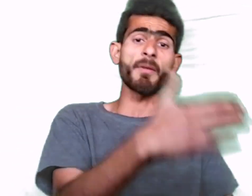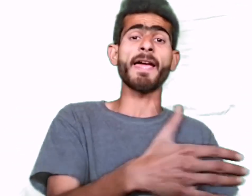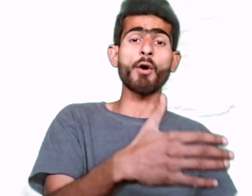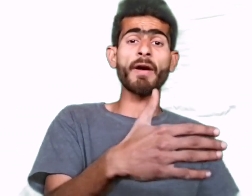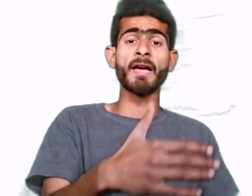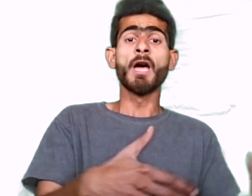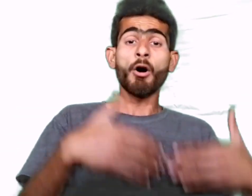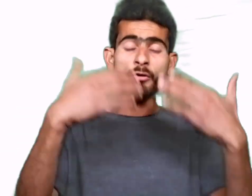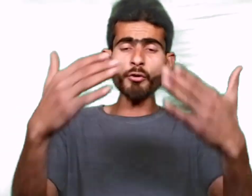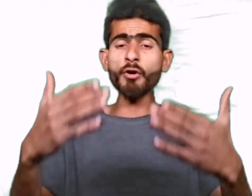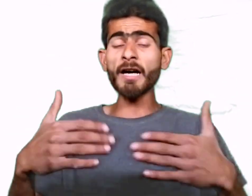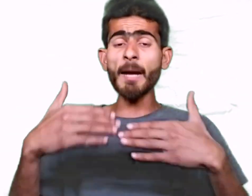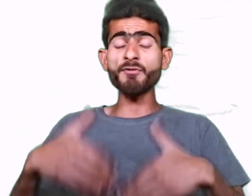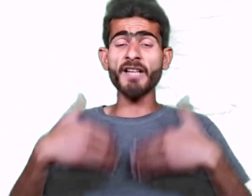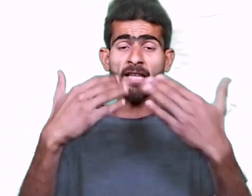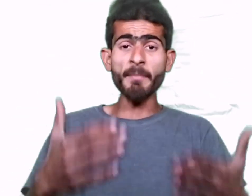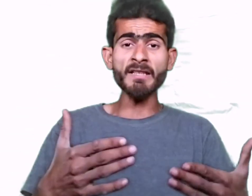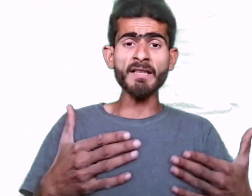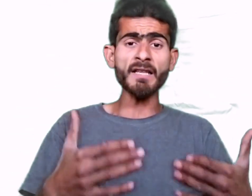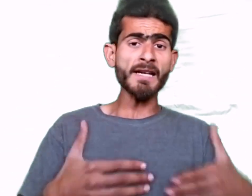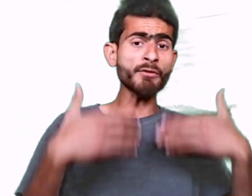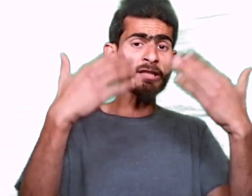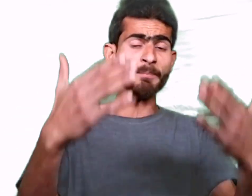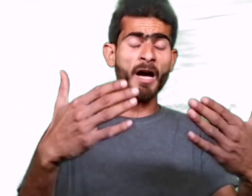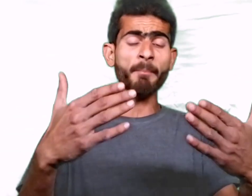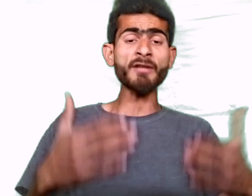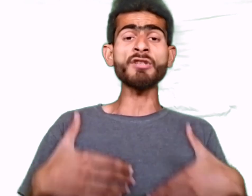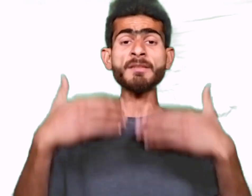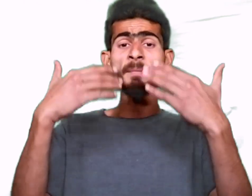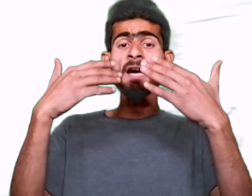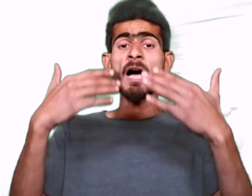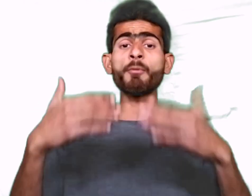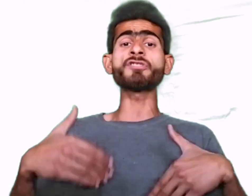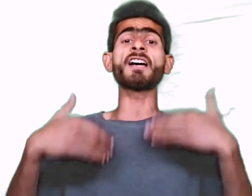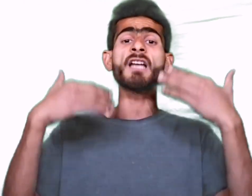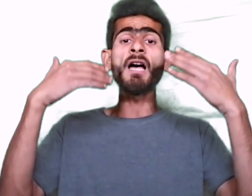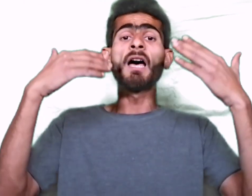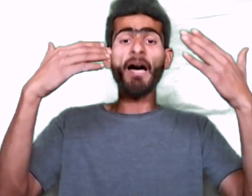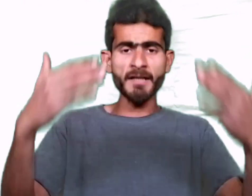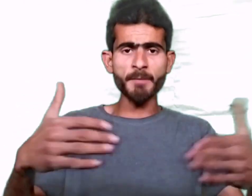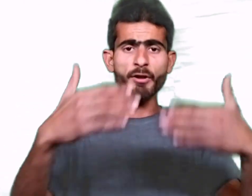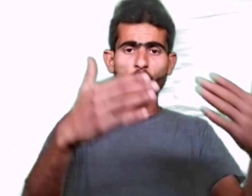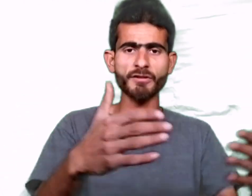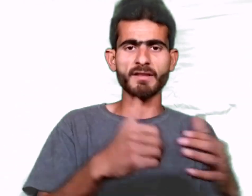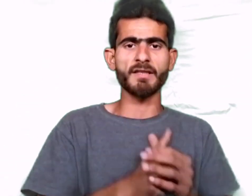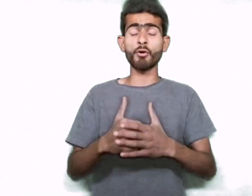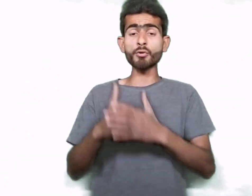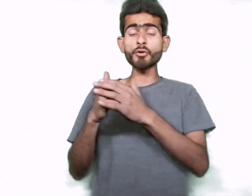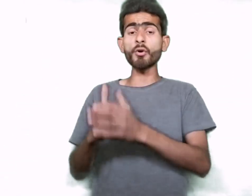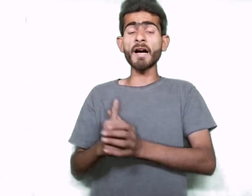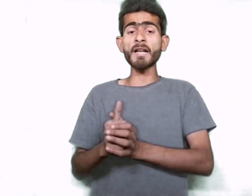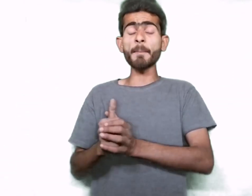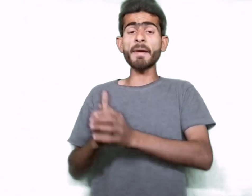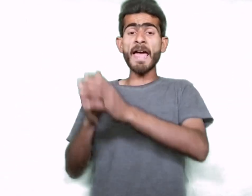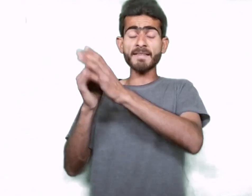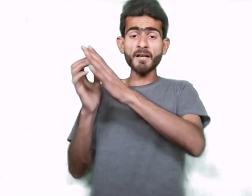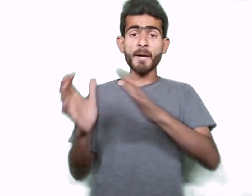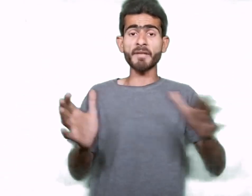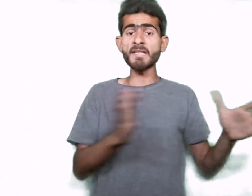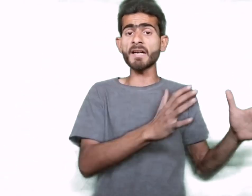کمایا ہوا ہے اور دوستو اگر آپ زیادہ میند کر دیا ہیں تو اس پہ آپ کو زیادہ ارنگ بھی ہو سکتے ہیں اور دوستو اگر آپ ایسا کام نہیں